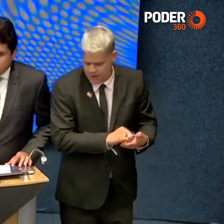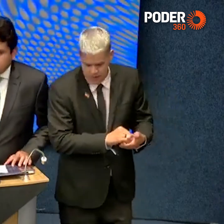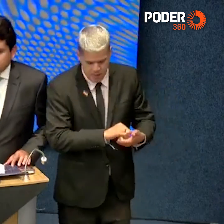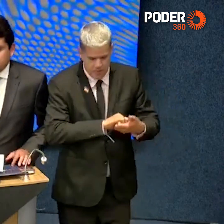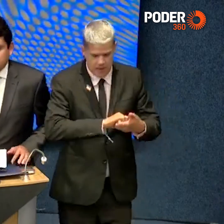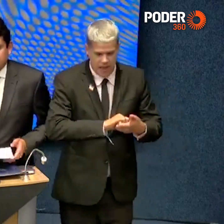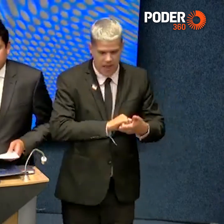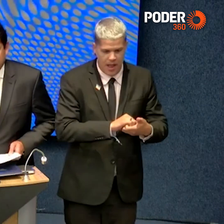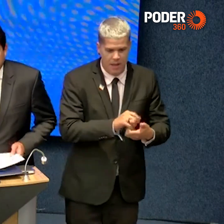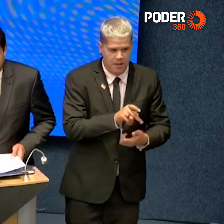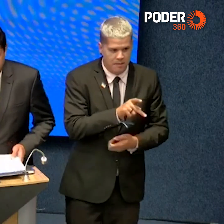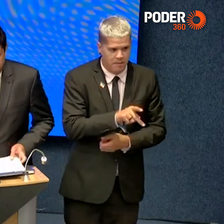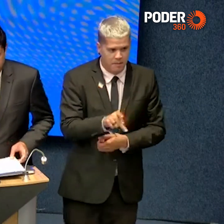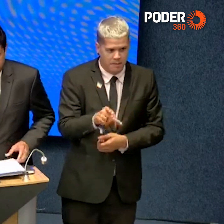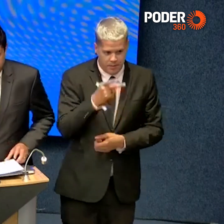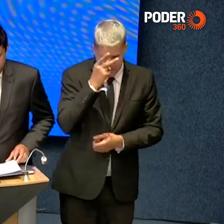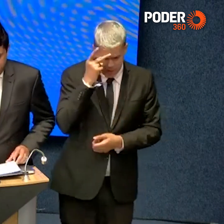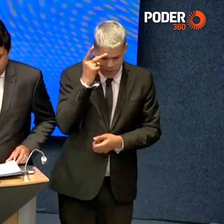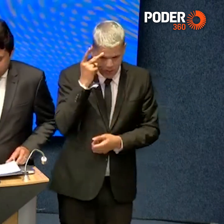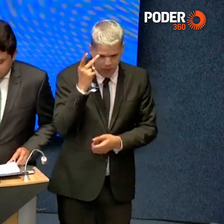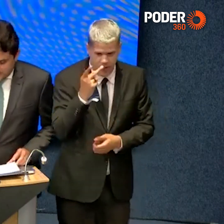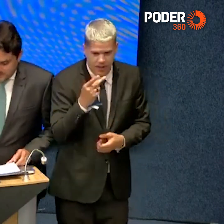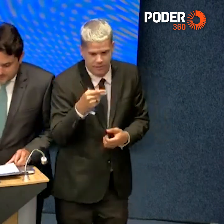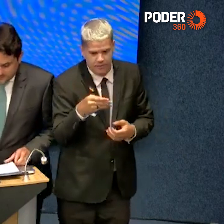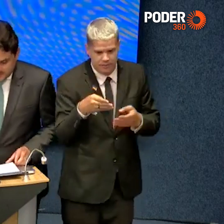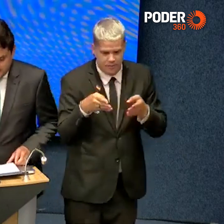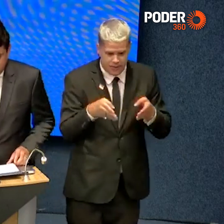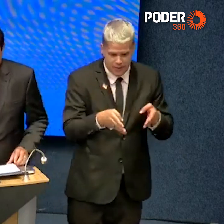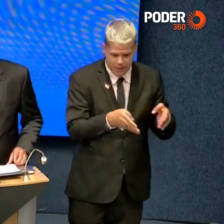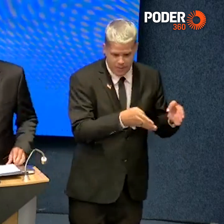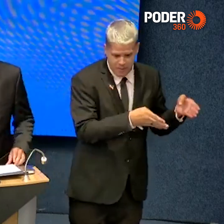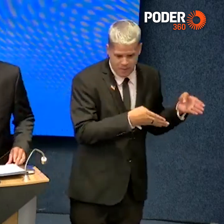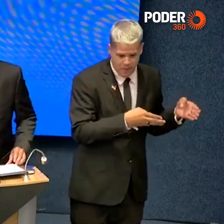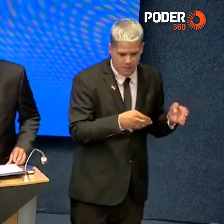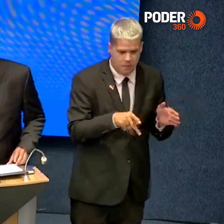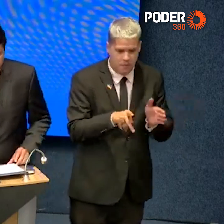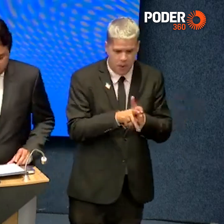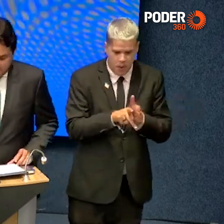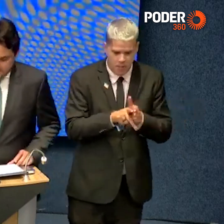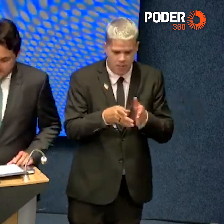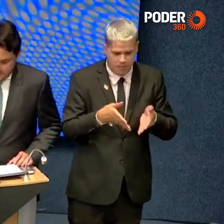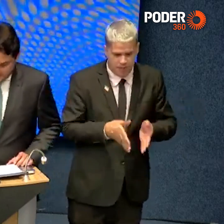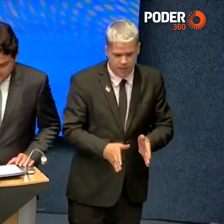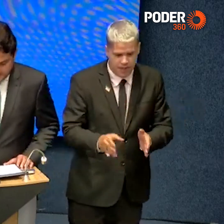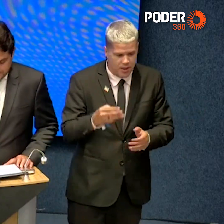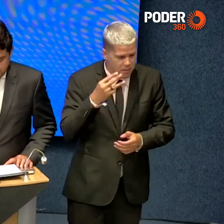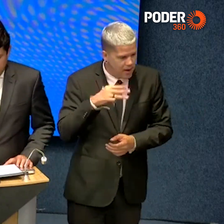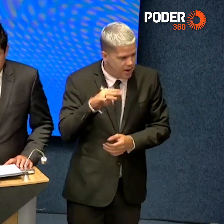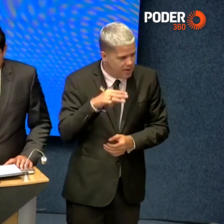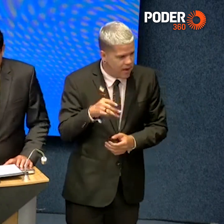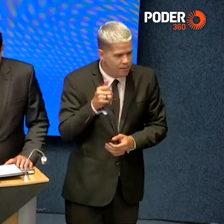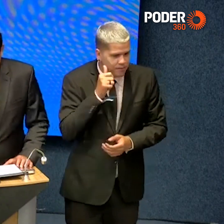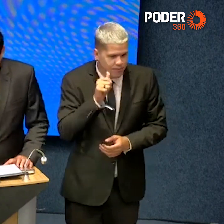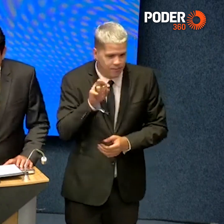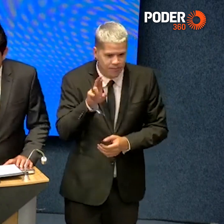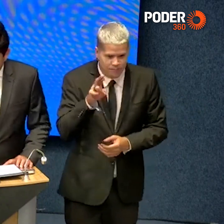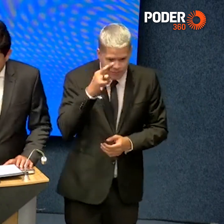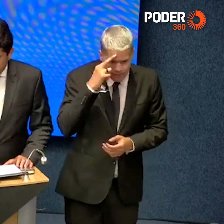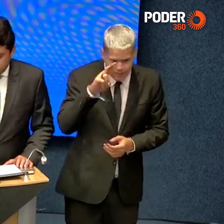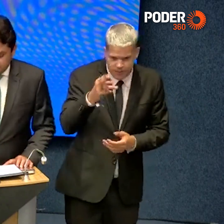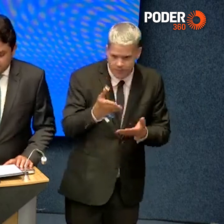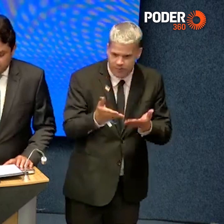o pessoal do Maranhão que veio hoje nos prestigiar nesse dia muito especial. Senhoras senhores, é minha